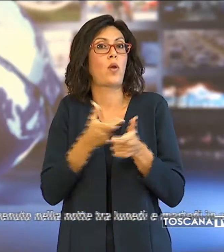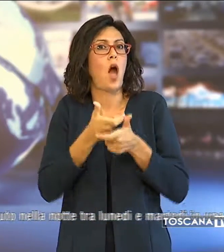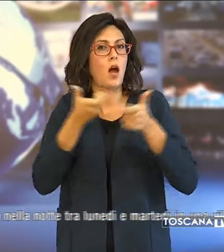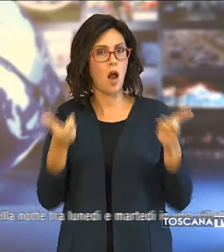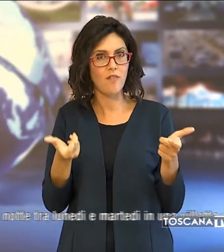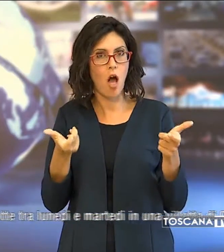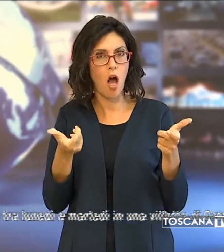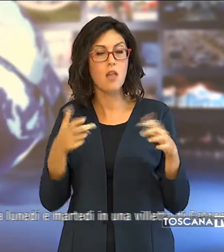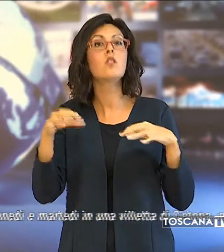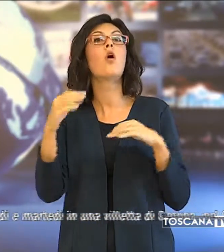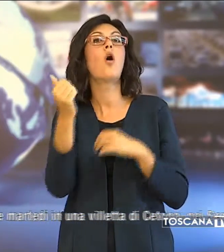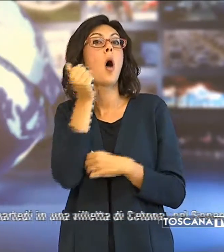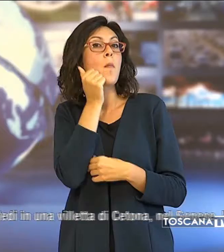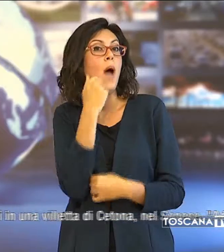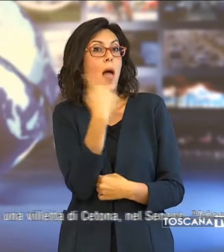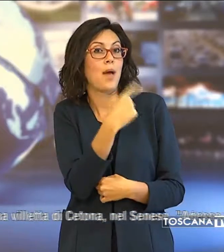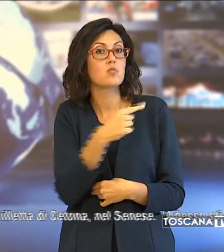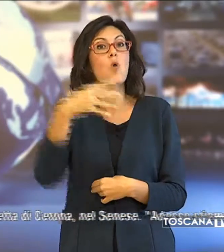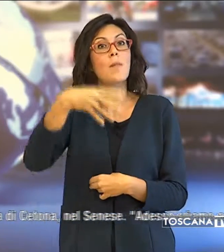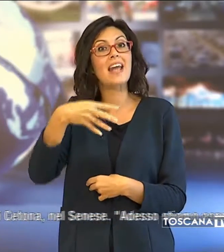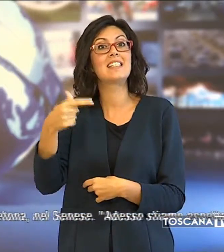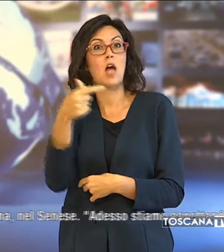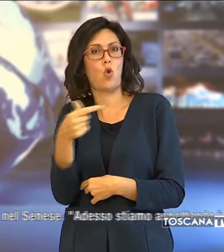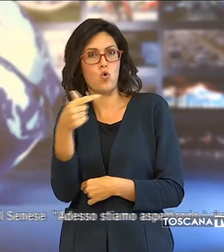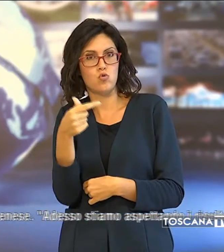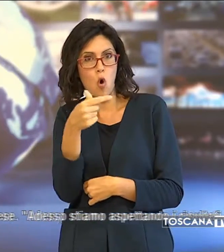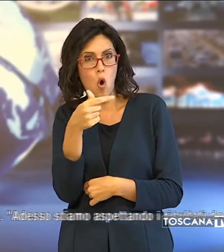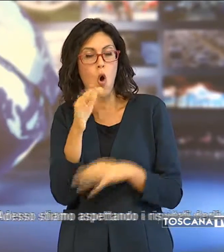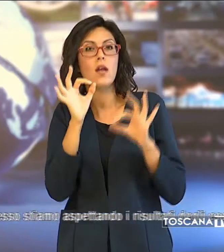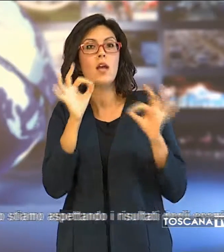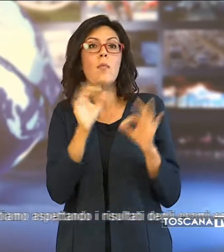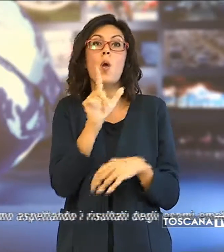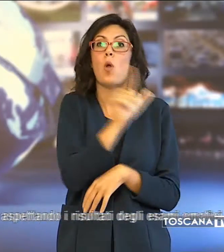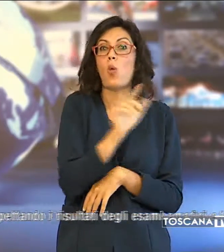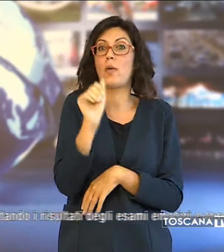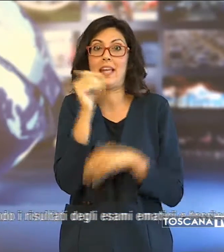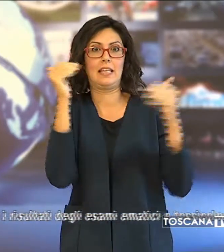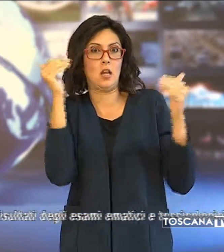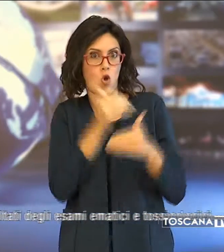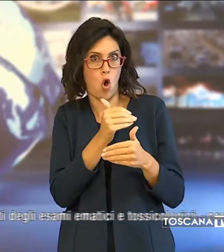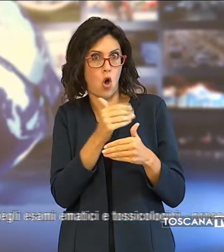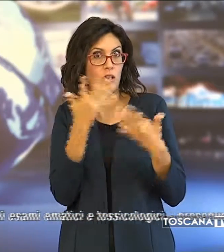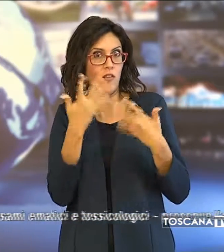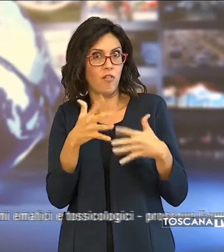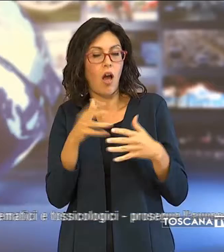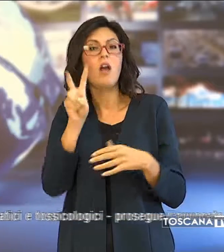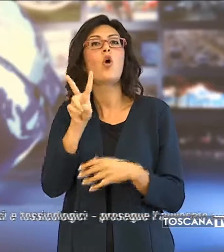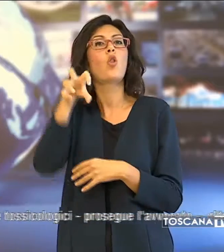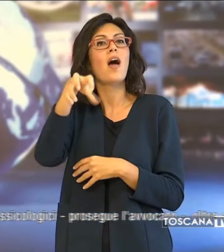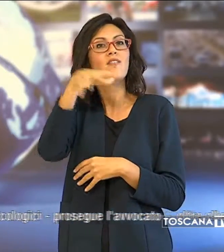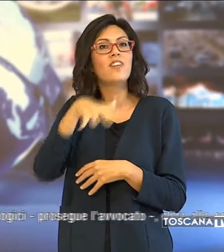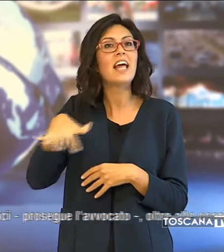della madre Marisa Tosoni, avvenuto nella notte tra lunedì e martedì in una villetta di